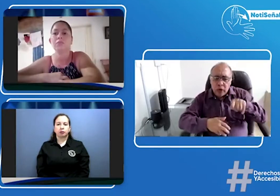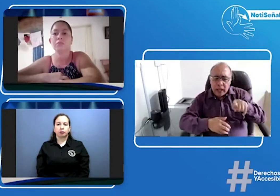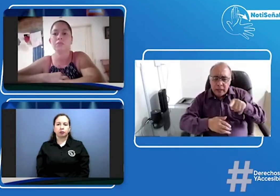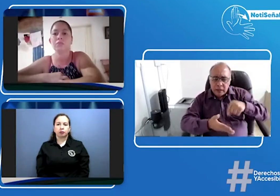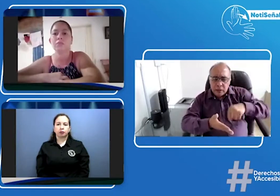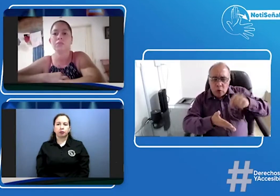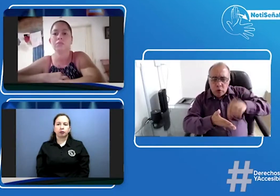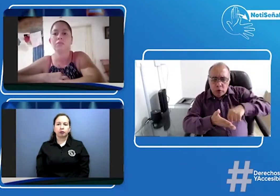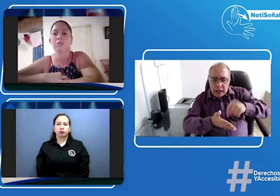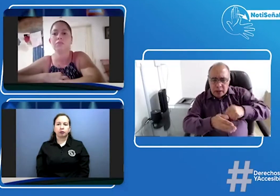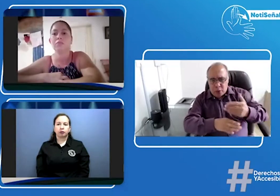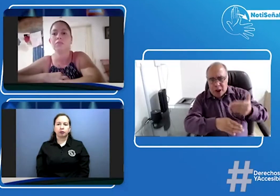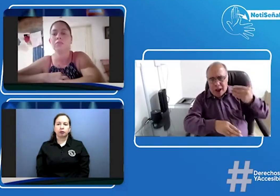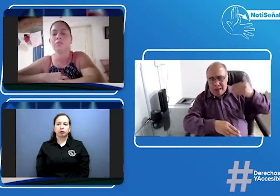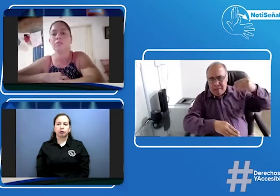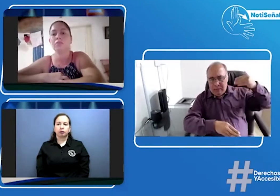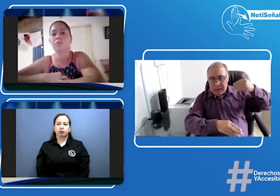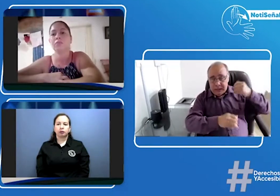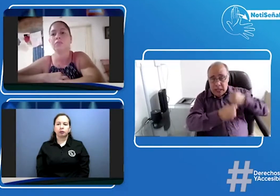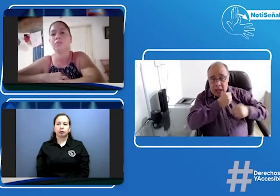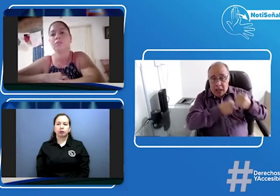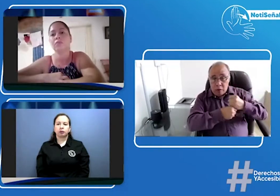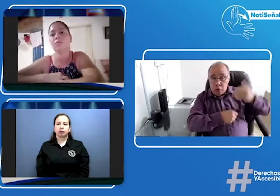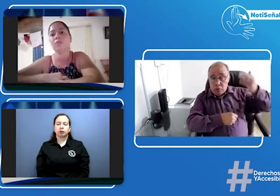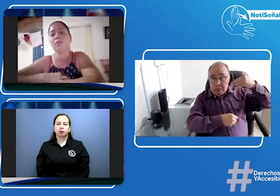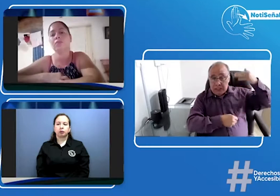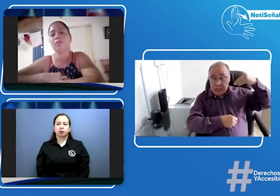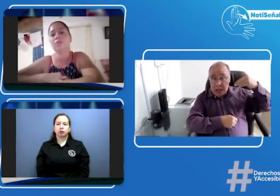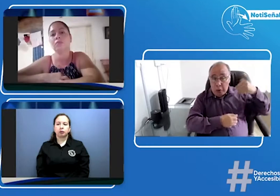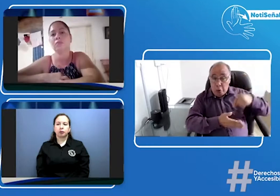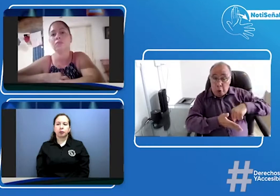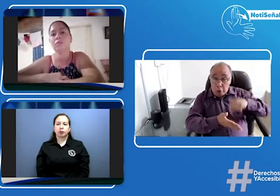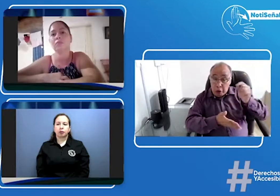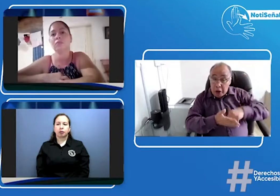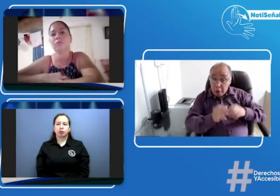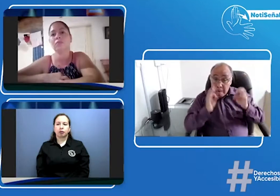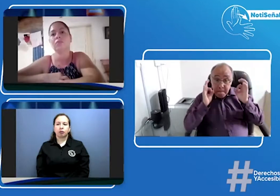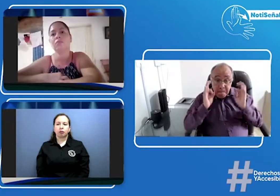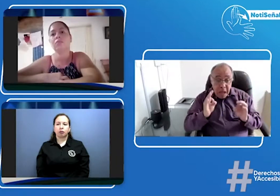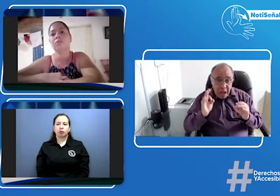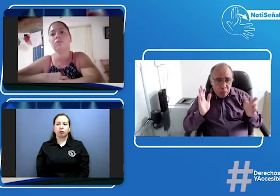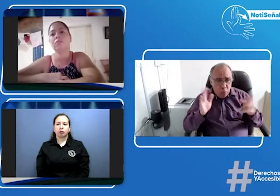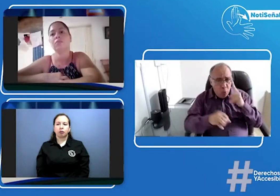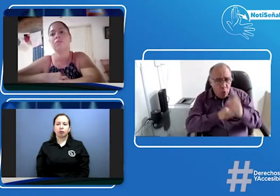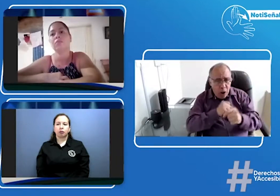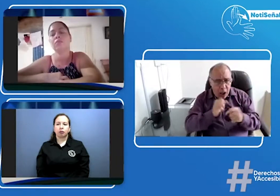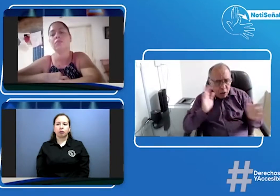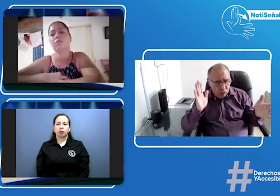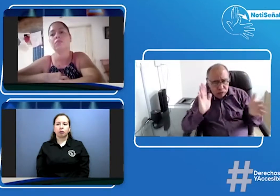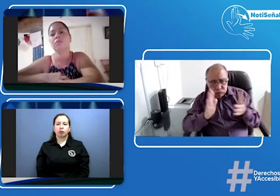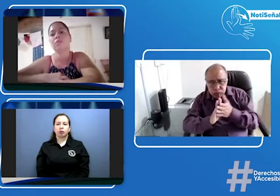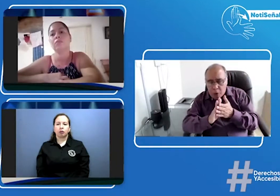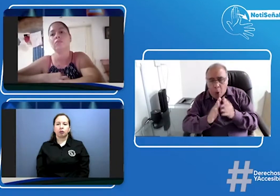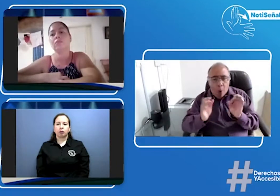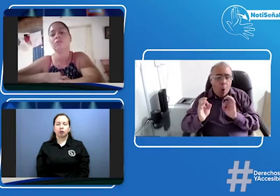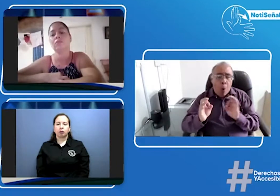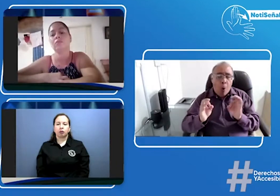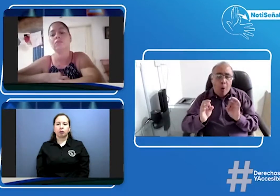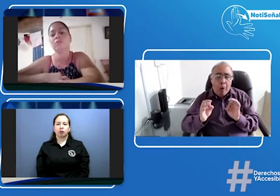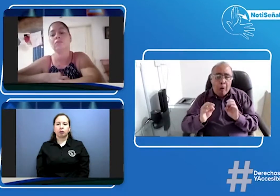gustaría que me explicaras también cómo es el tema o cómo era el tema cuando se tenía contratado el apoyo educativo